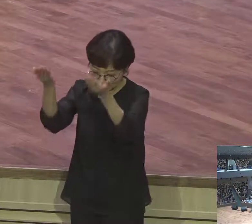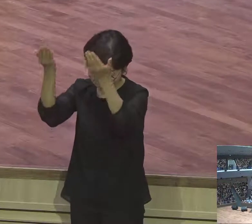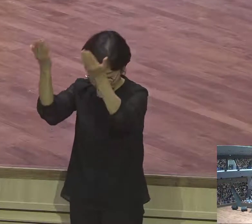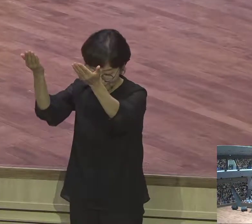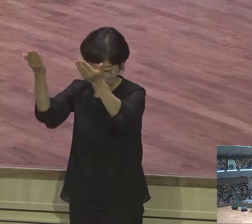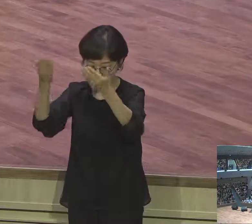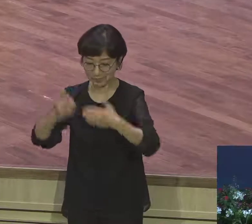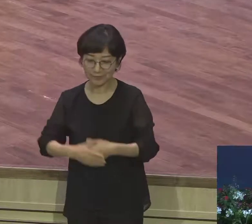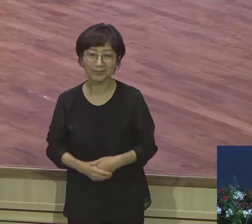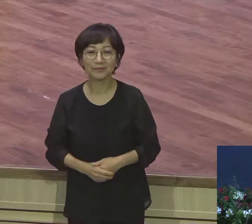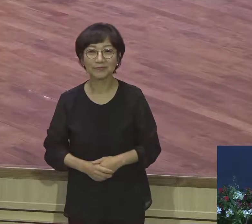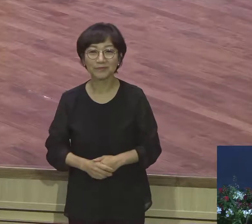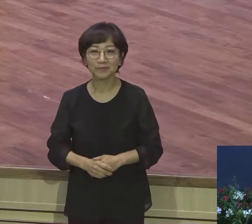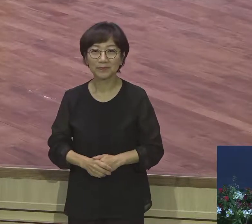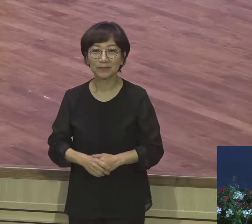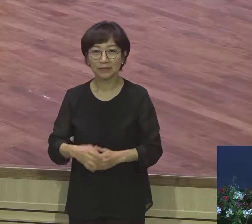기도하는 인생이 됩시다